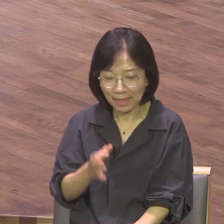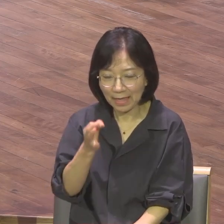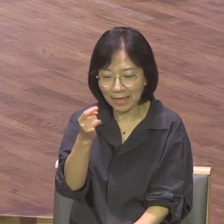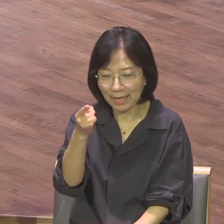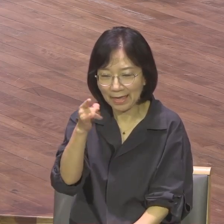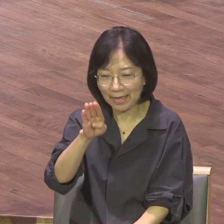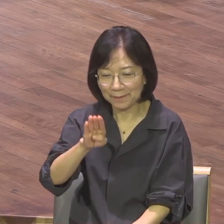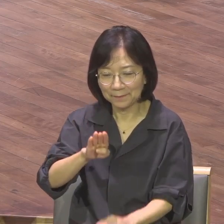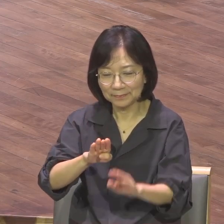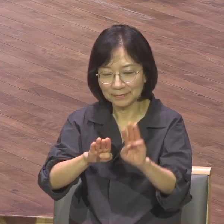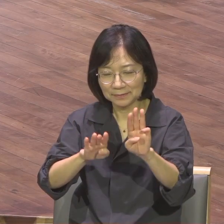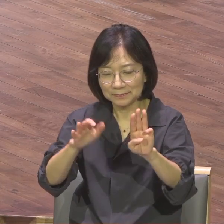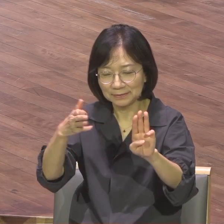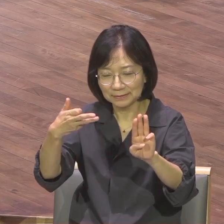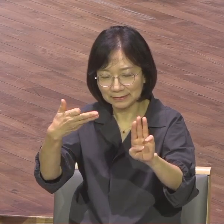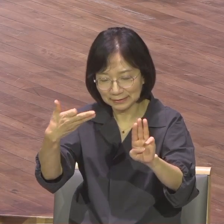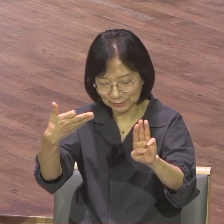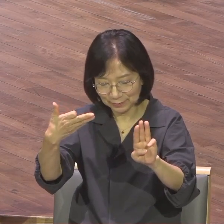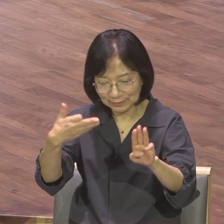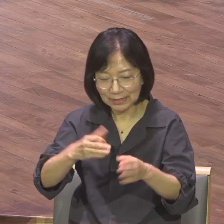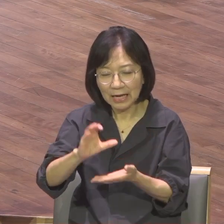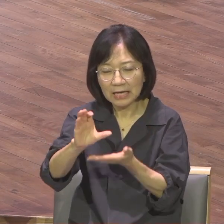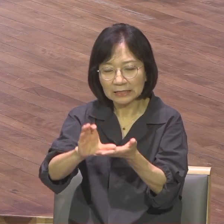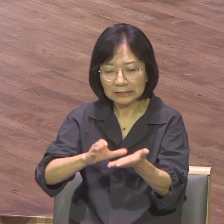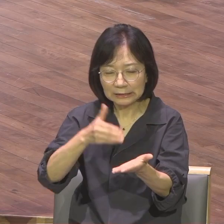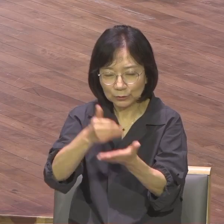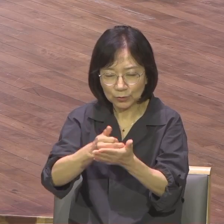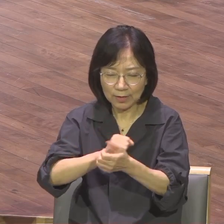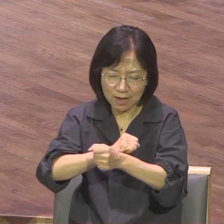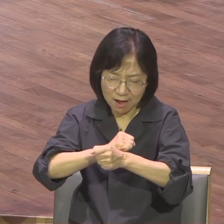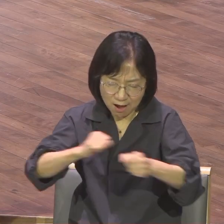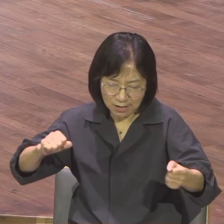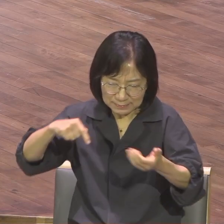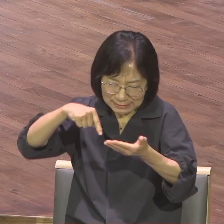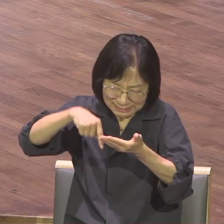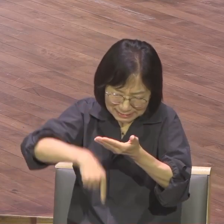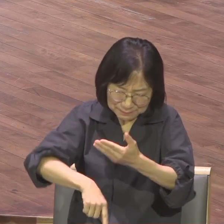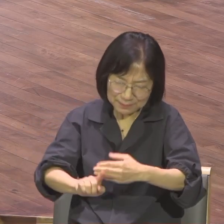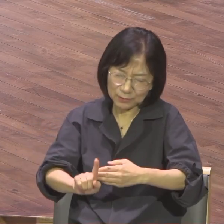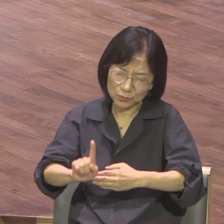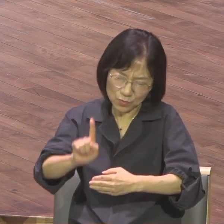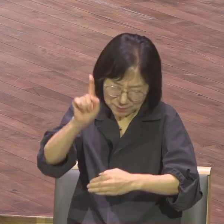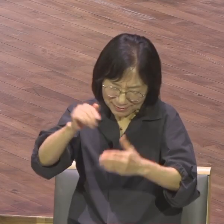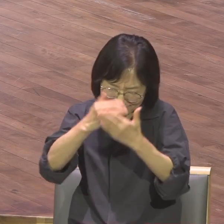너비와 길이와 높이와 깊이의 풍성함을 더 알고 깨닫고 느려서 충만케 되기를 원한다.